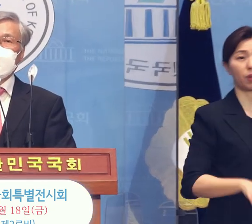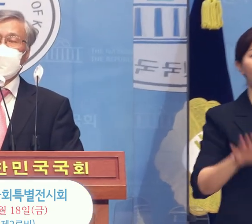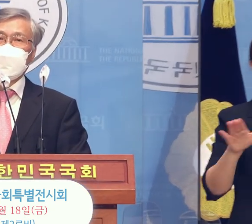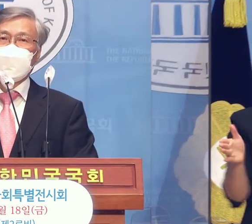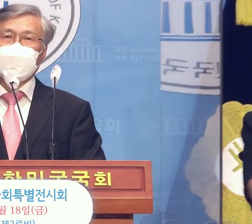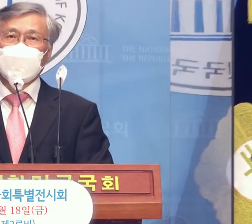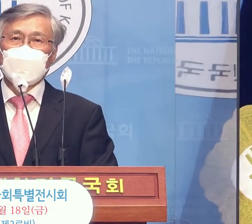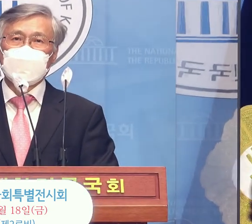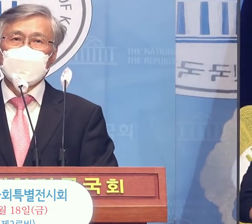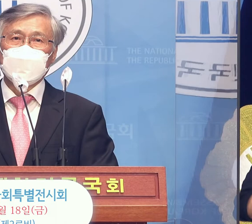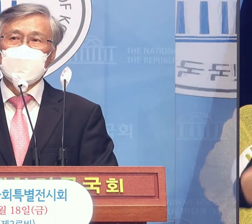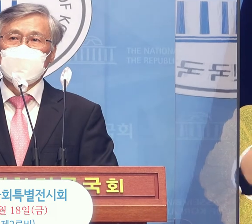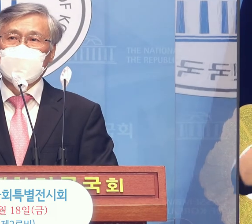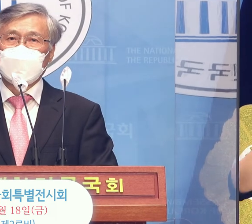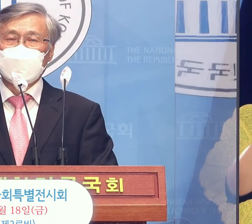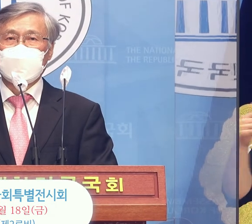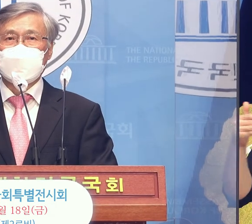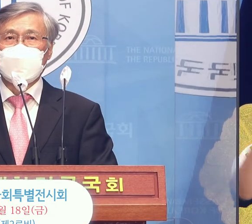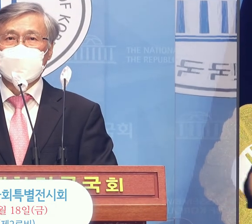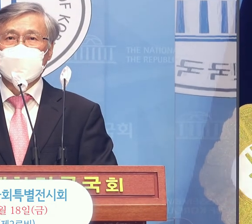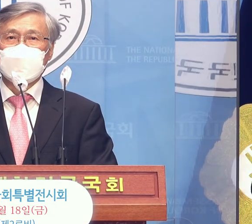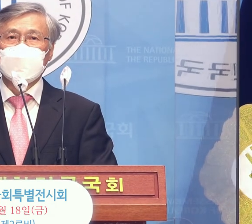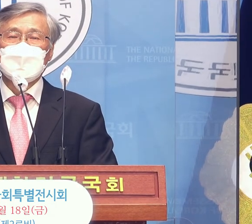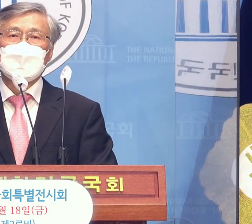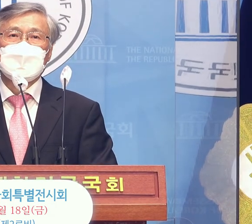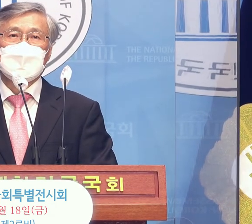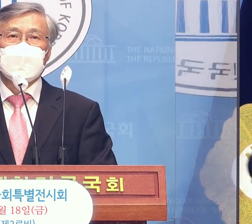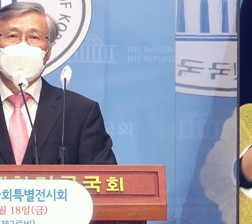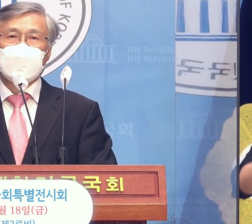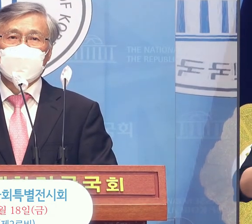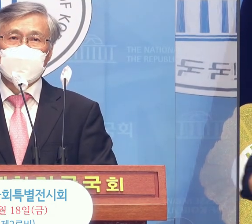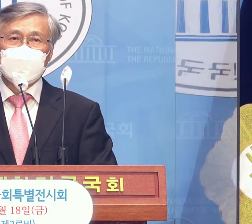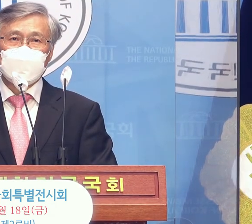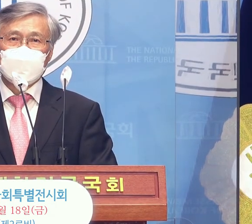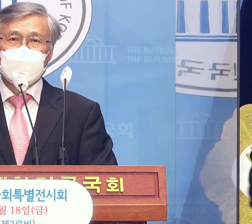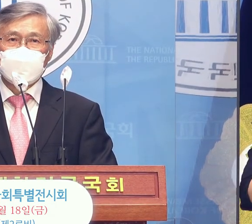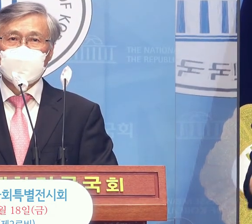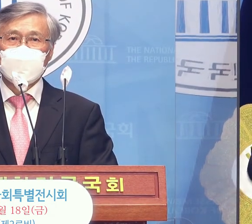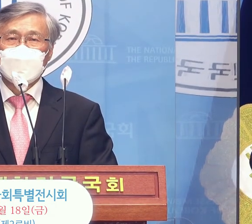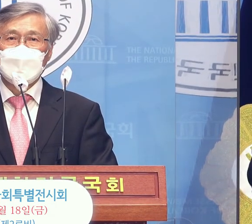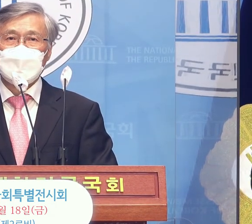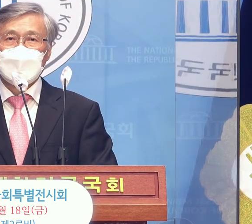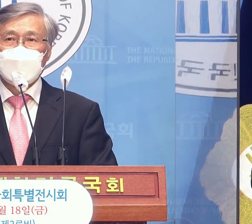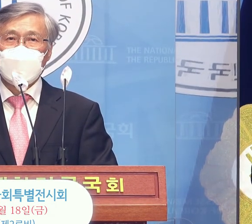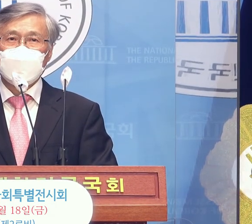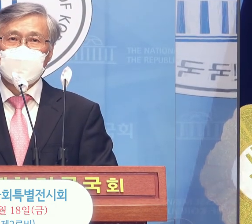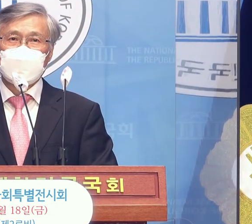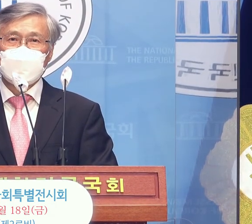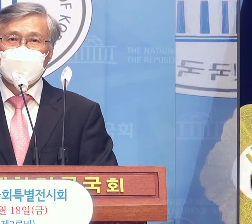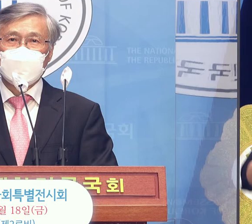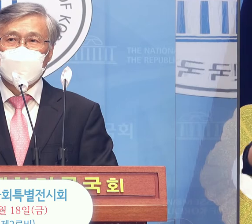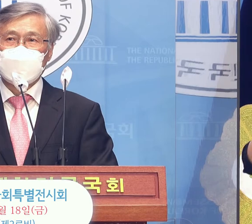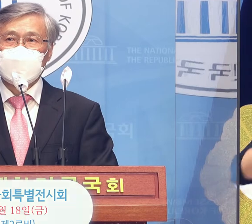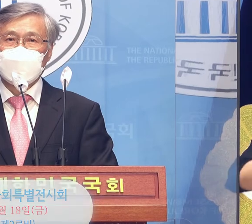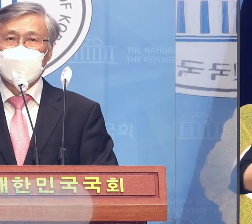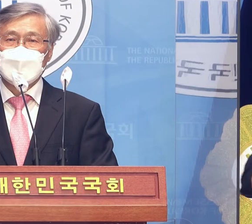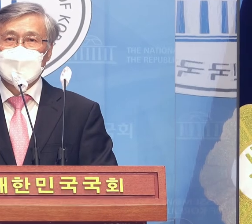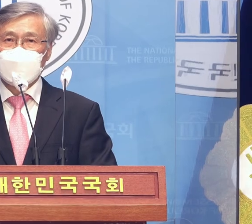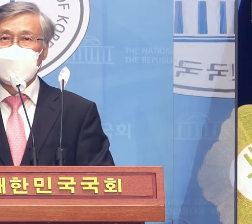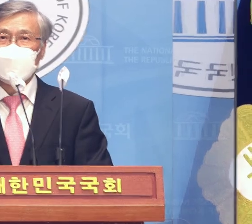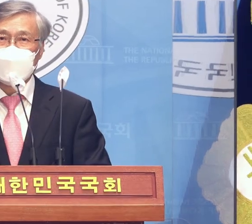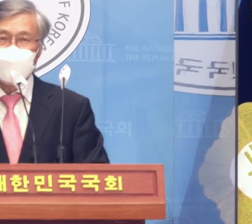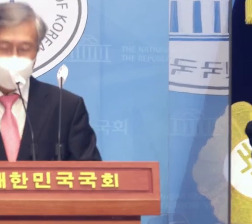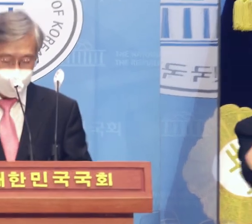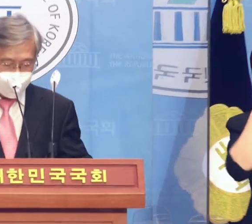오늘부터 이번 주 5일까지 일주일 동안 개최되는데 시간 되시는 분들 오셔서 관람해 주시면 고맙겠습니다.